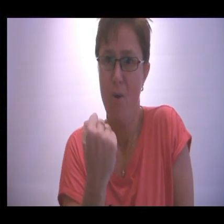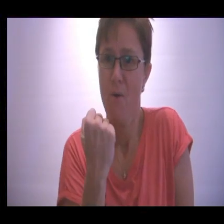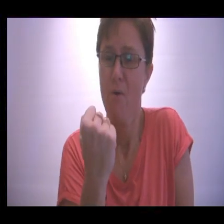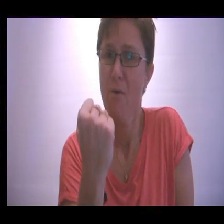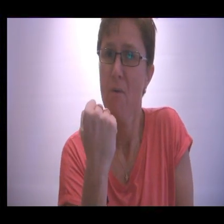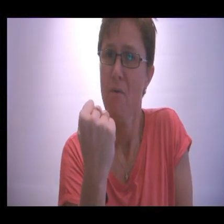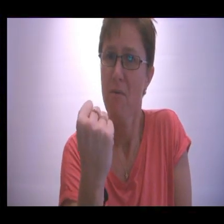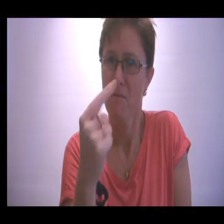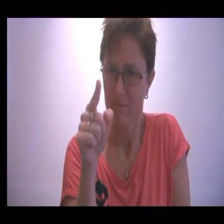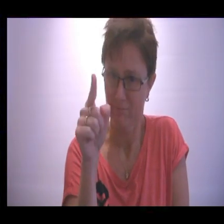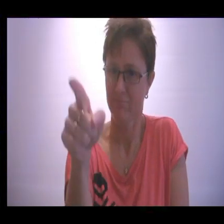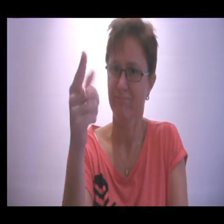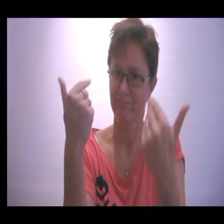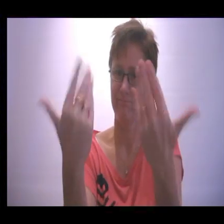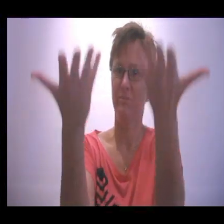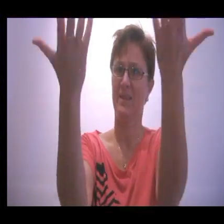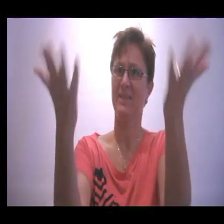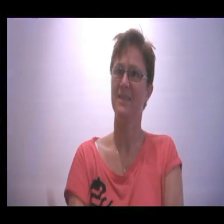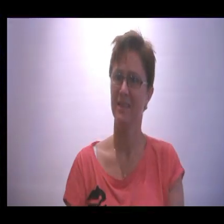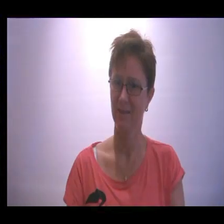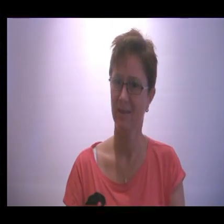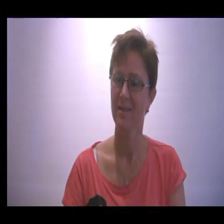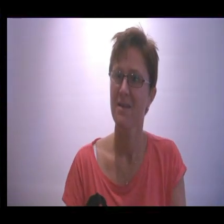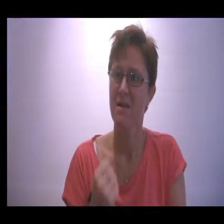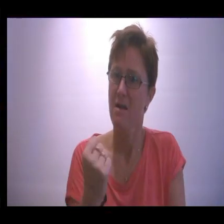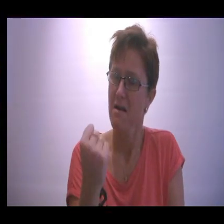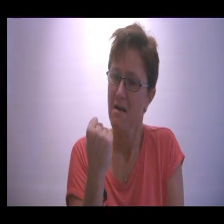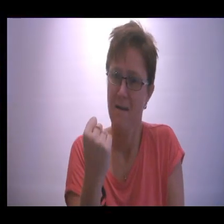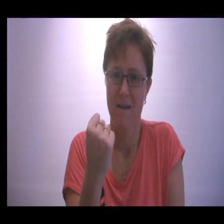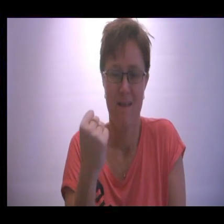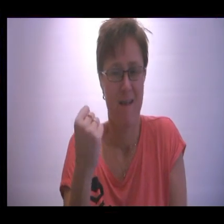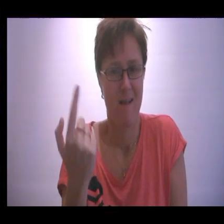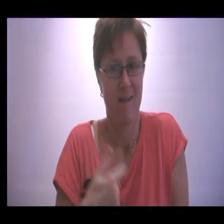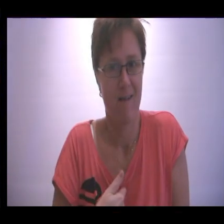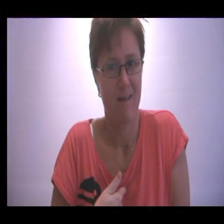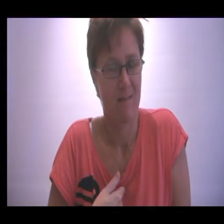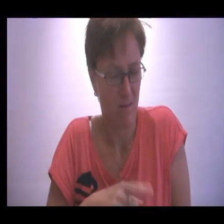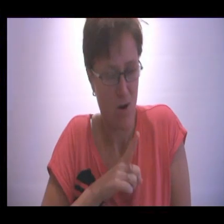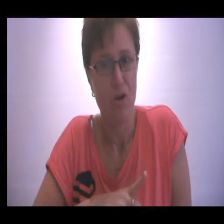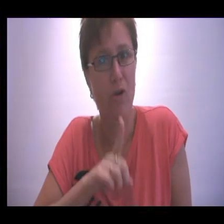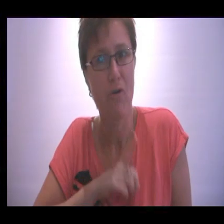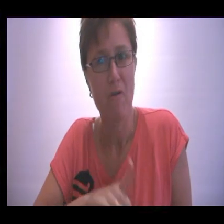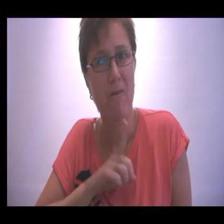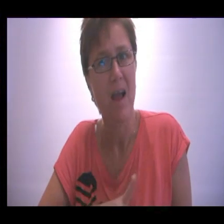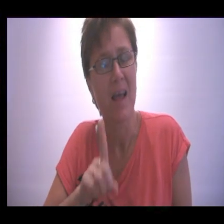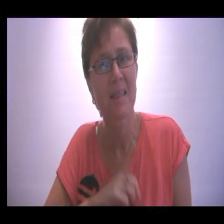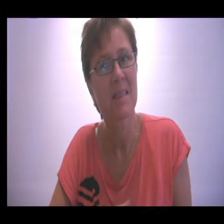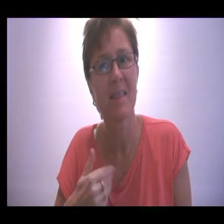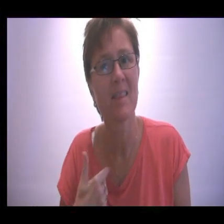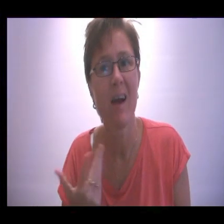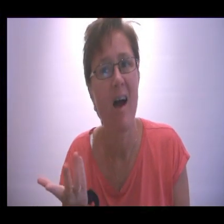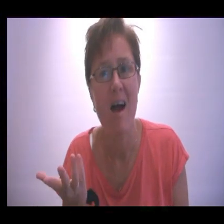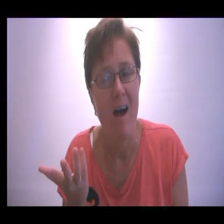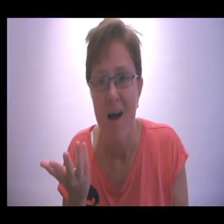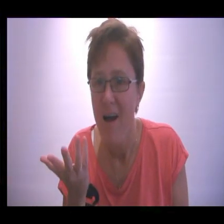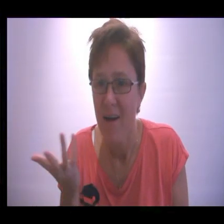Onvoorstelbaar Onvoorstelbaar Ja dat is wat je bent Onvoorstelbaar Nee nee ik ben dit